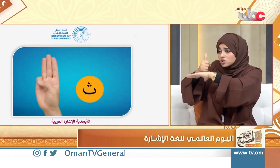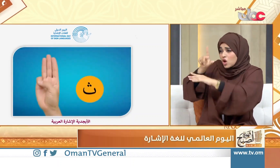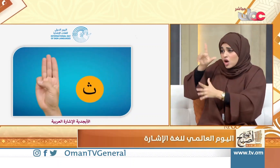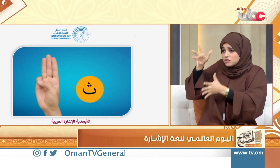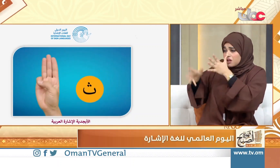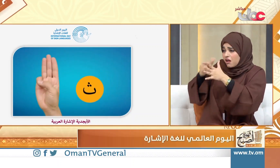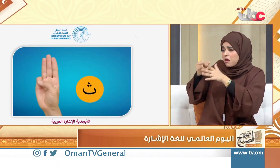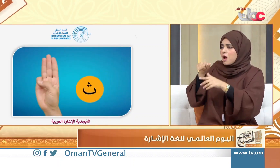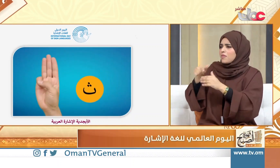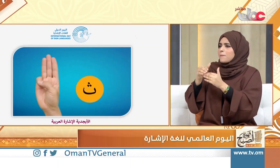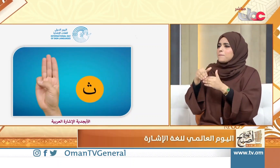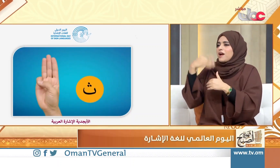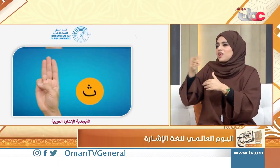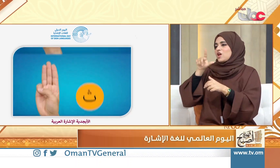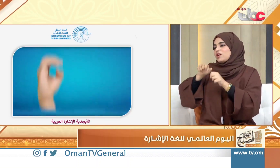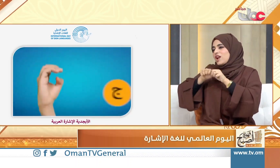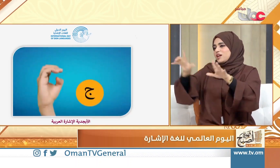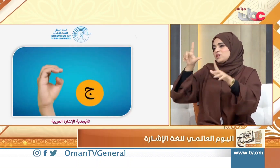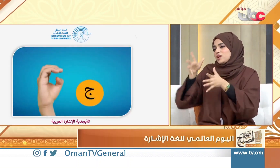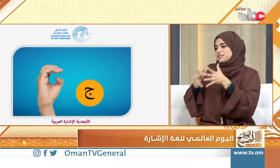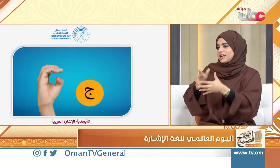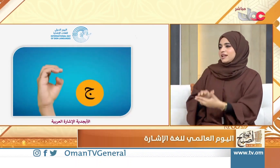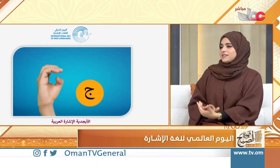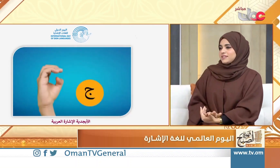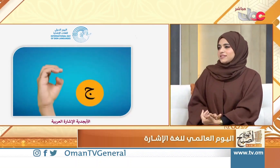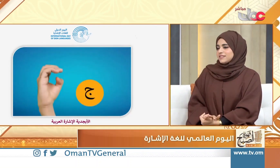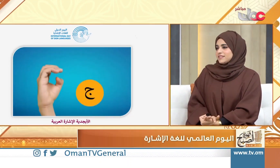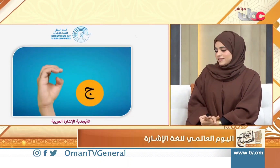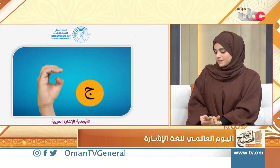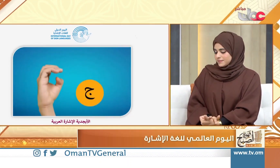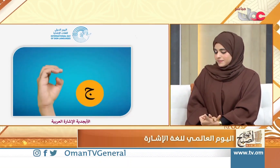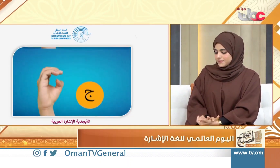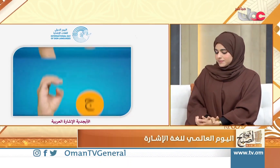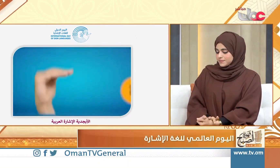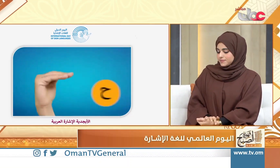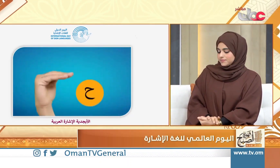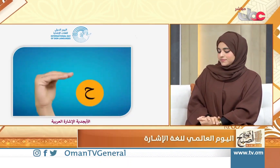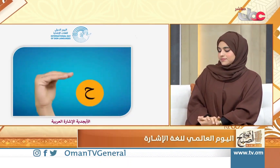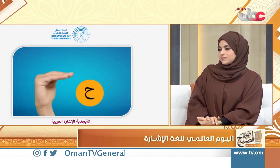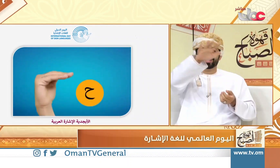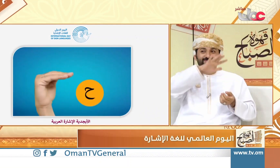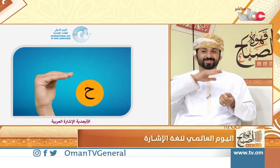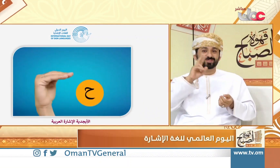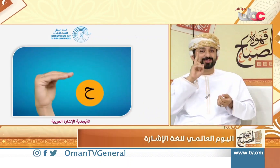متواجدة لغة الإشارة لغة الأساسية للتواصل للأشخاص ذو الإعاقة السمعية طبعاً الجميع